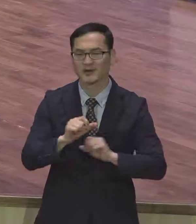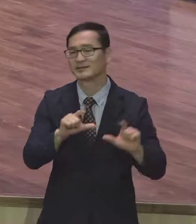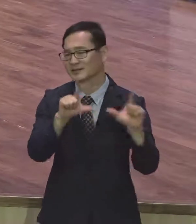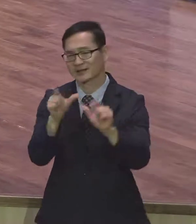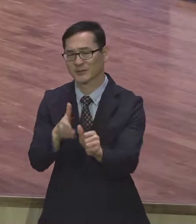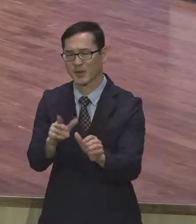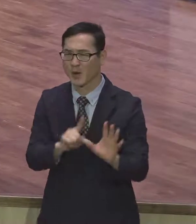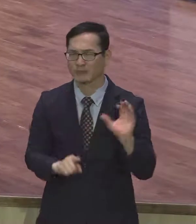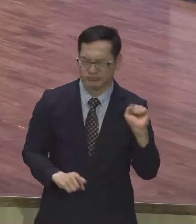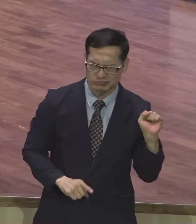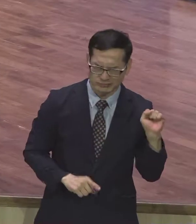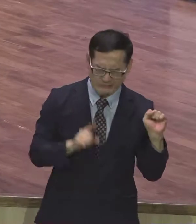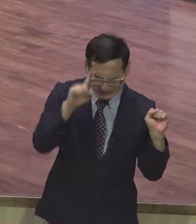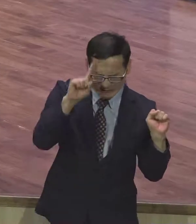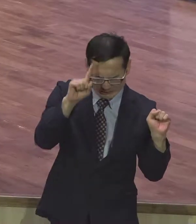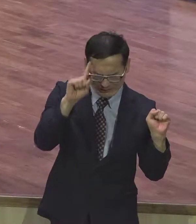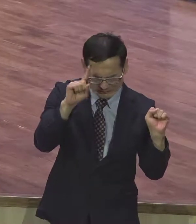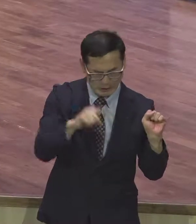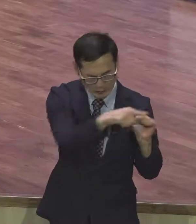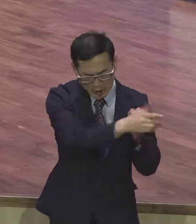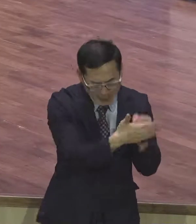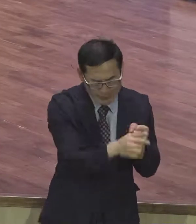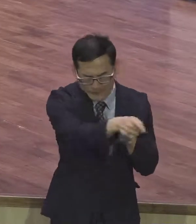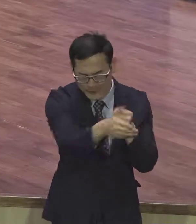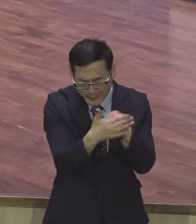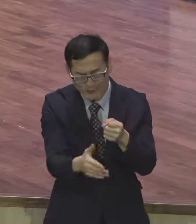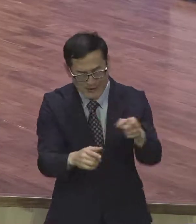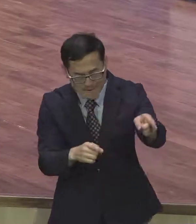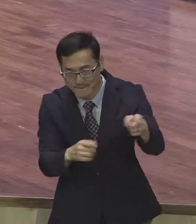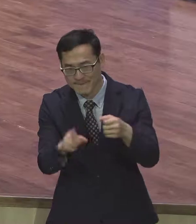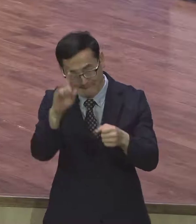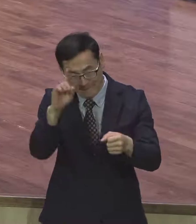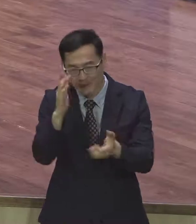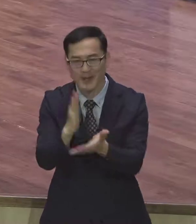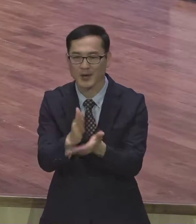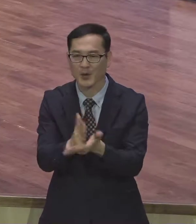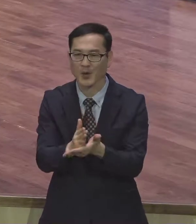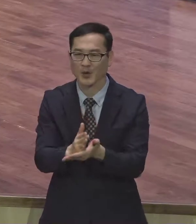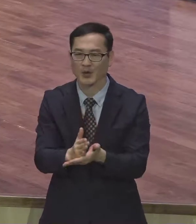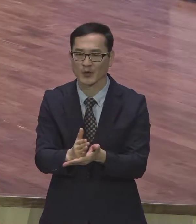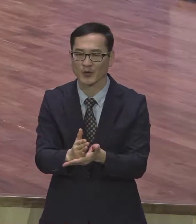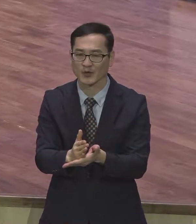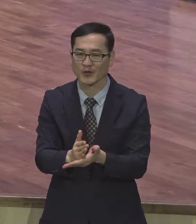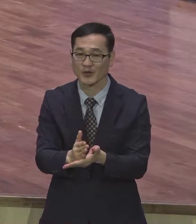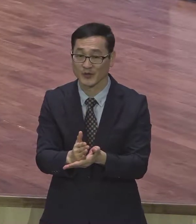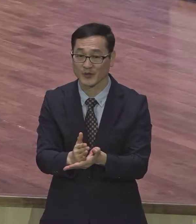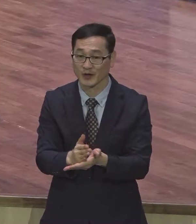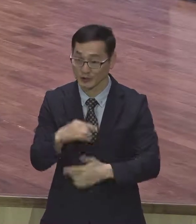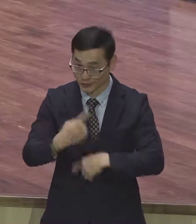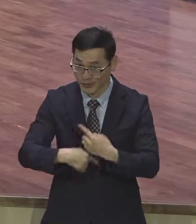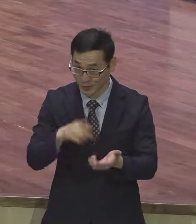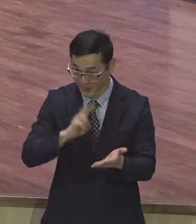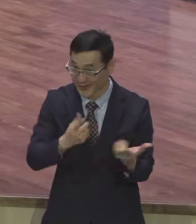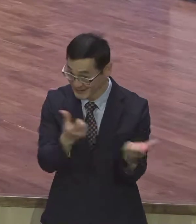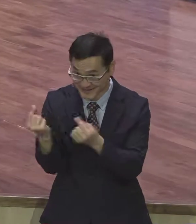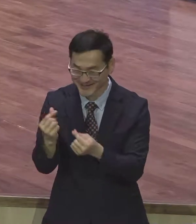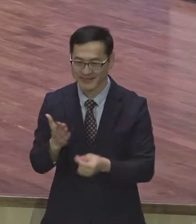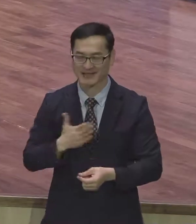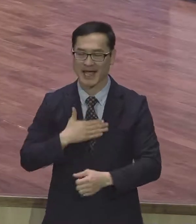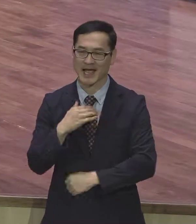묶여가지고 뭔가 너구 때문에 이런 거 하지만 좀 자유 나 자유 한번 불러볼까요? 나 자유 얻었네